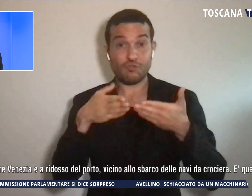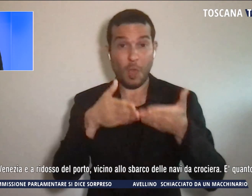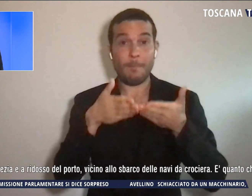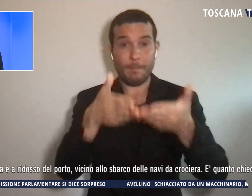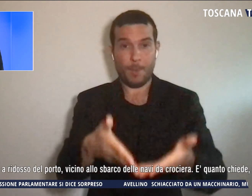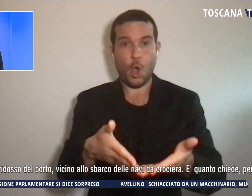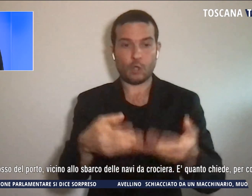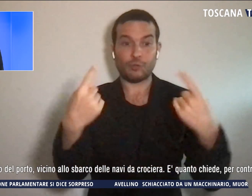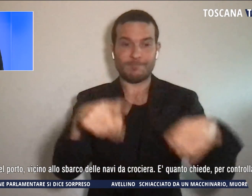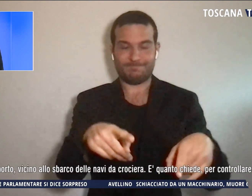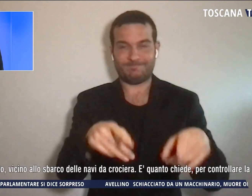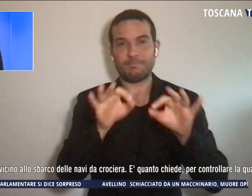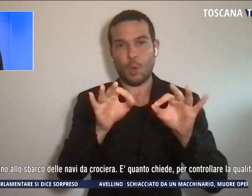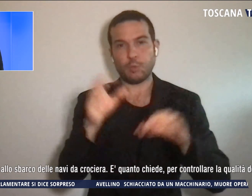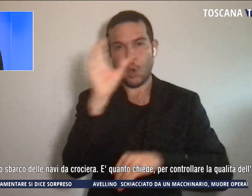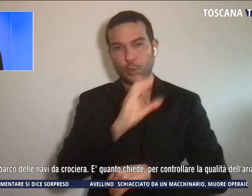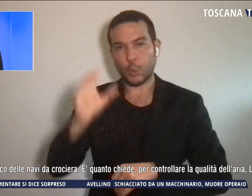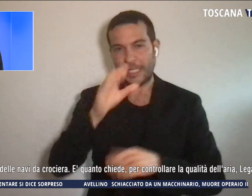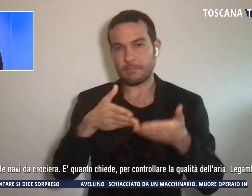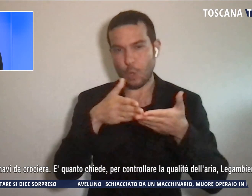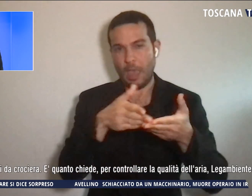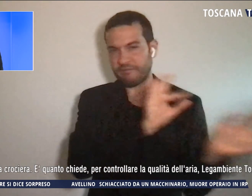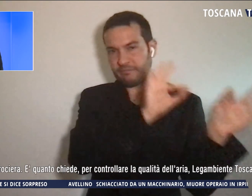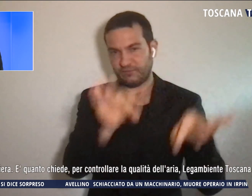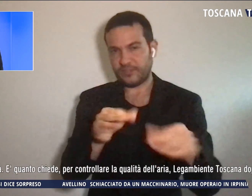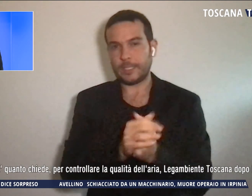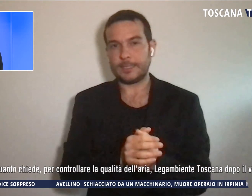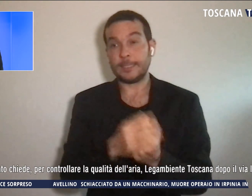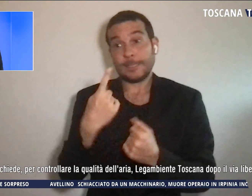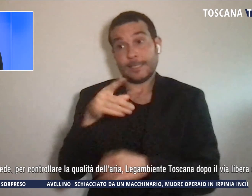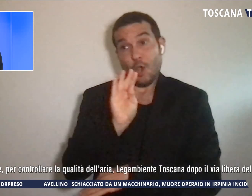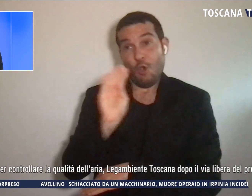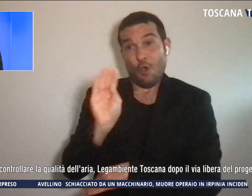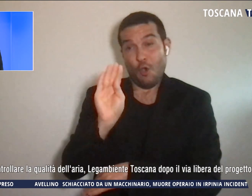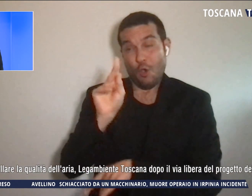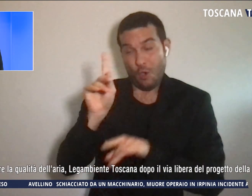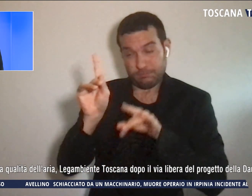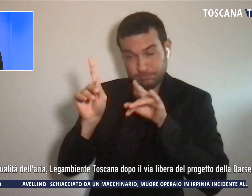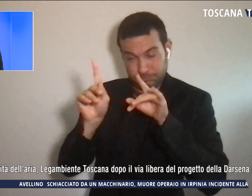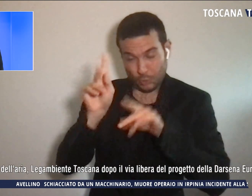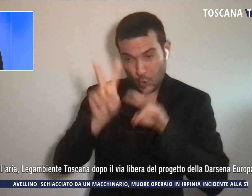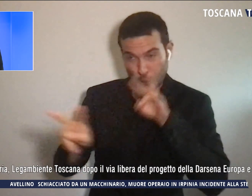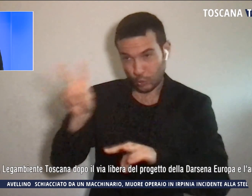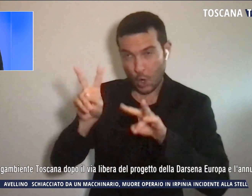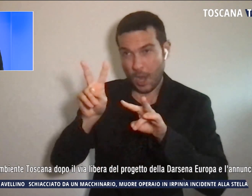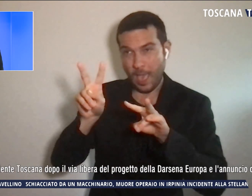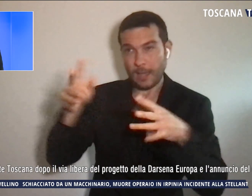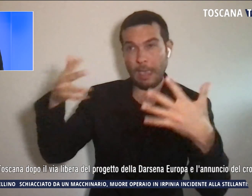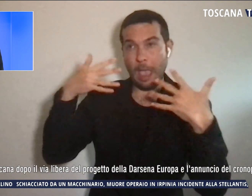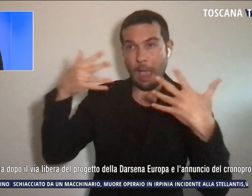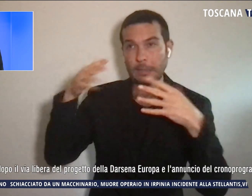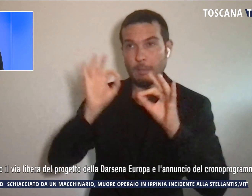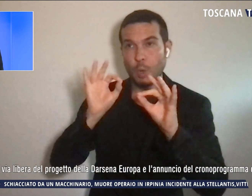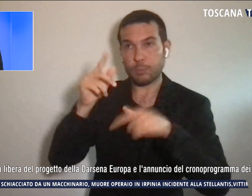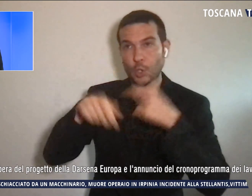navi da crociera e quanto chiede per controllare la qualità dell'aria legambiente toscana dopo il via libera del